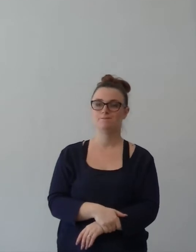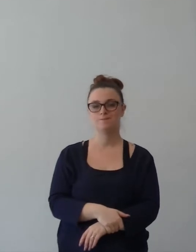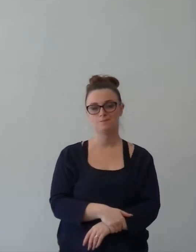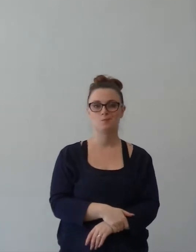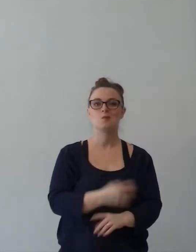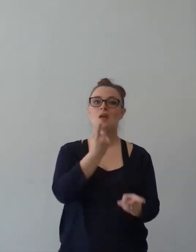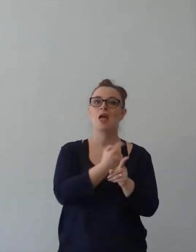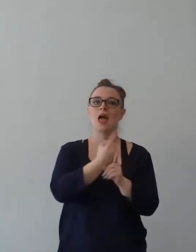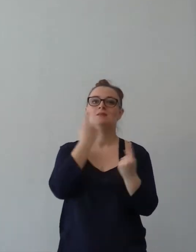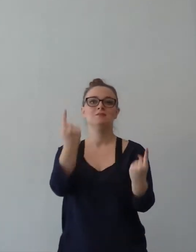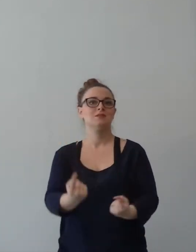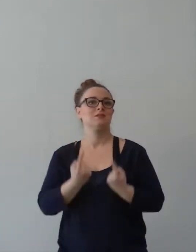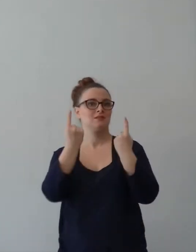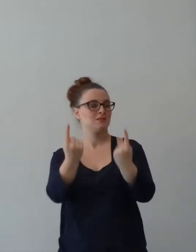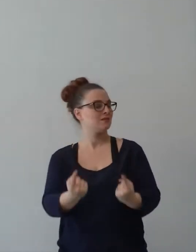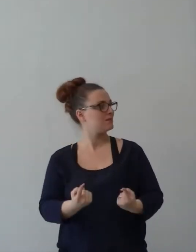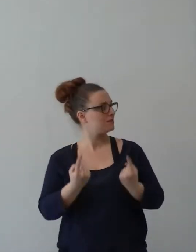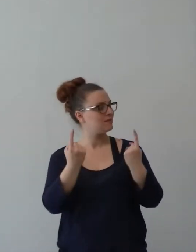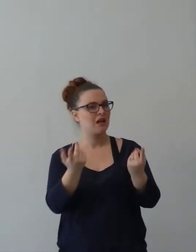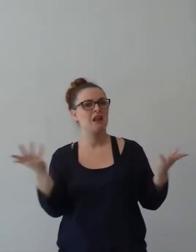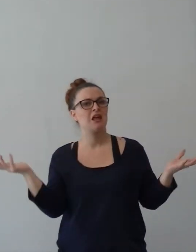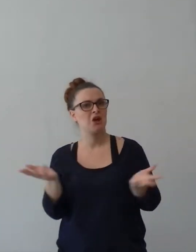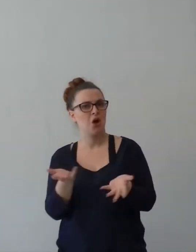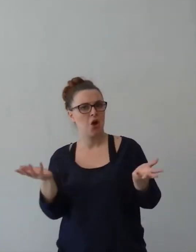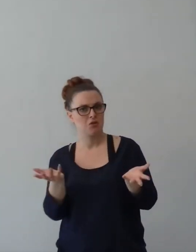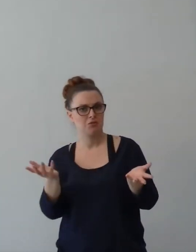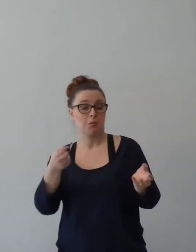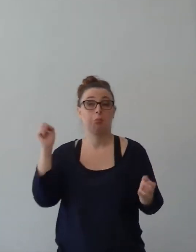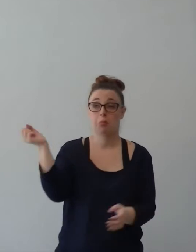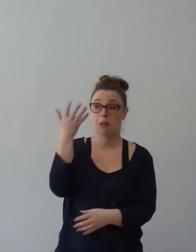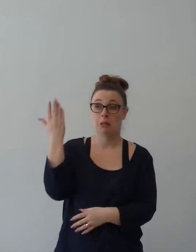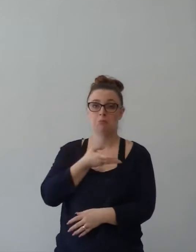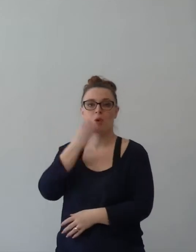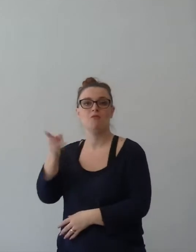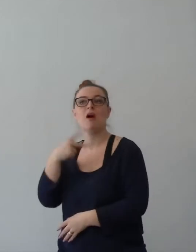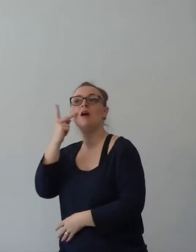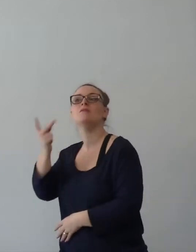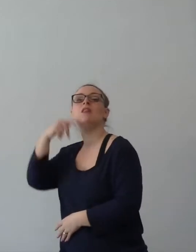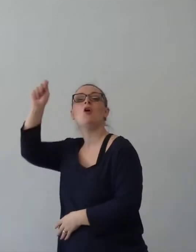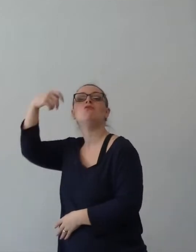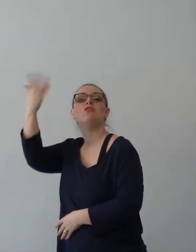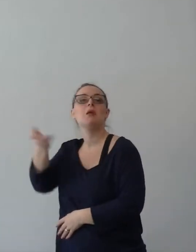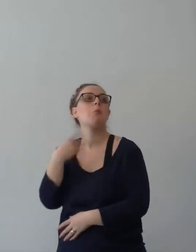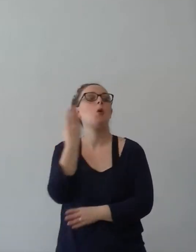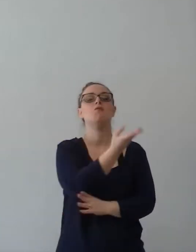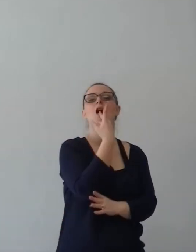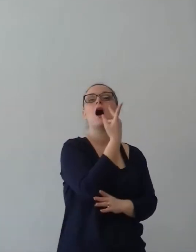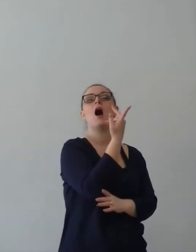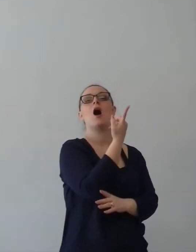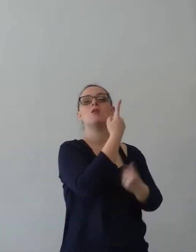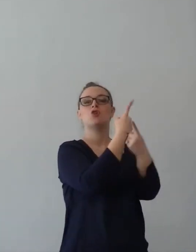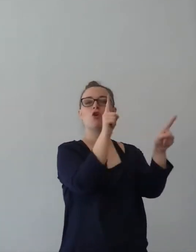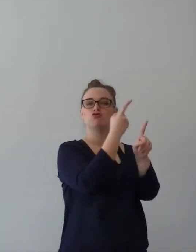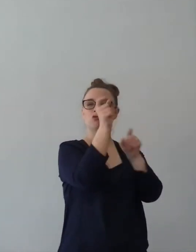Devo aspettare di andare a vedere un film? Di vedere un concerto? Di vedere